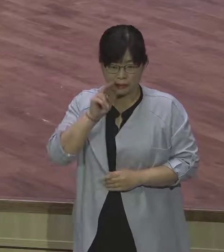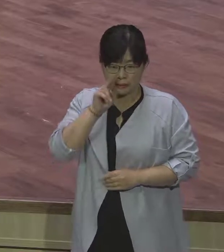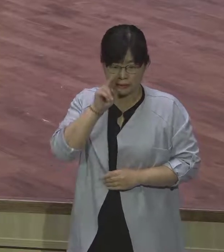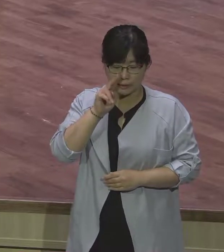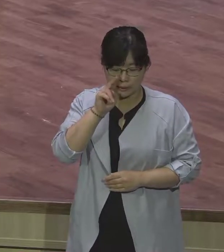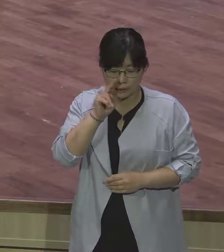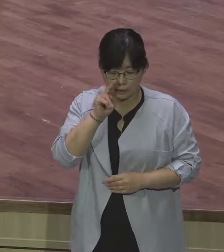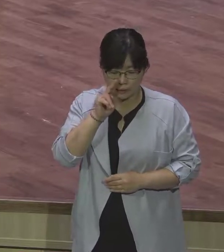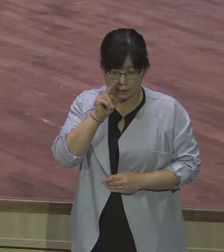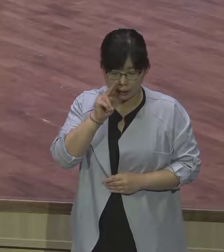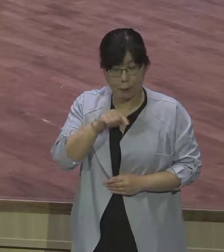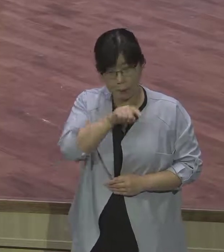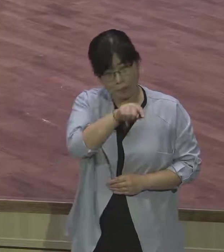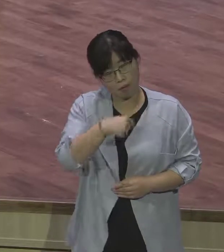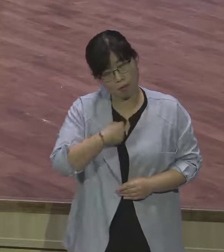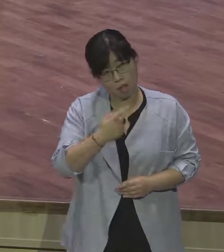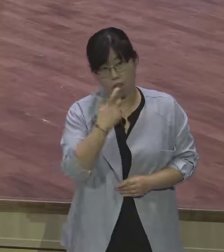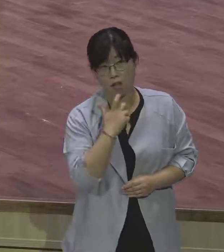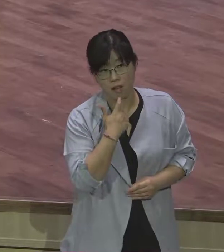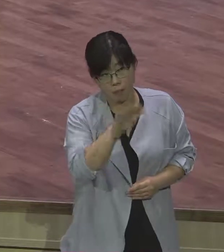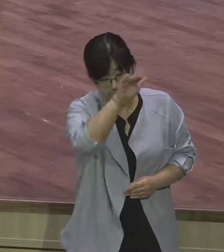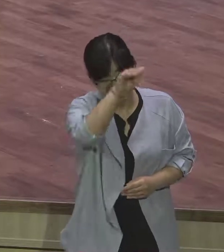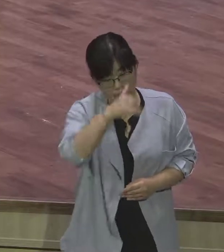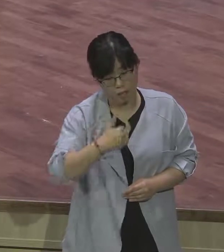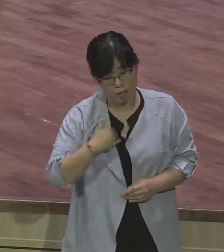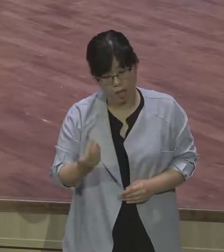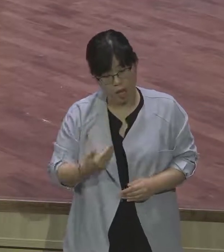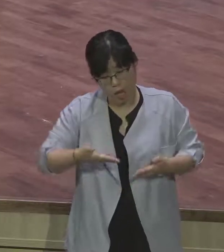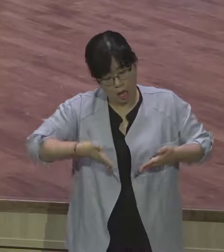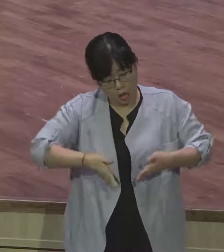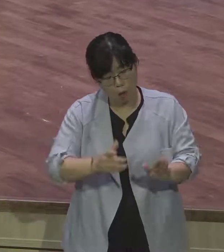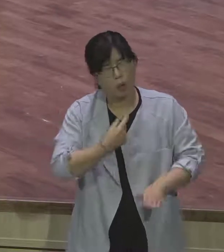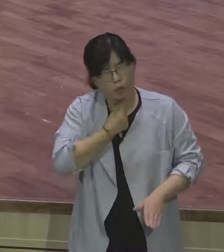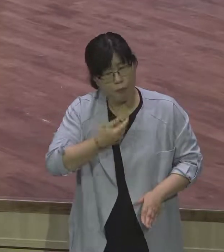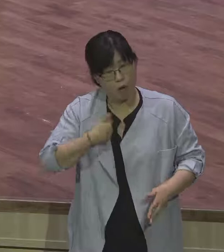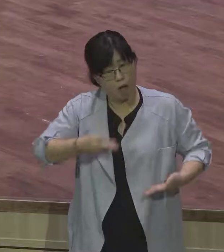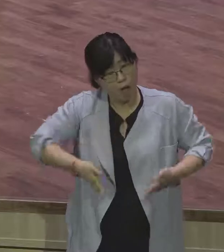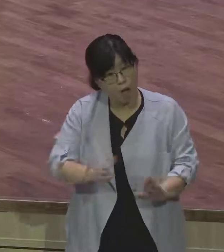첩을 삼아라. 아이 낳자. 첩을 주니까 레아도